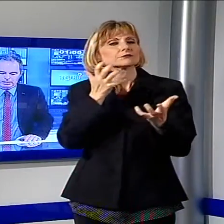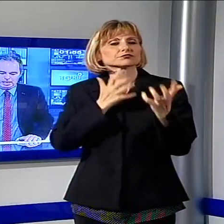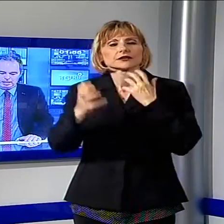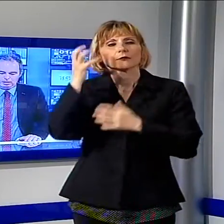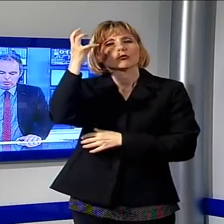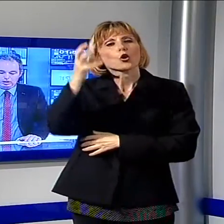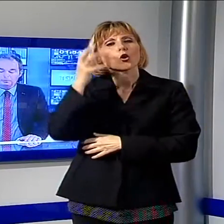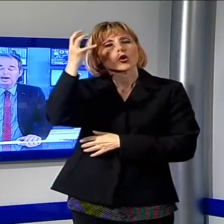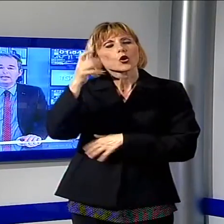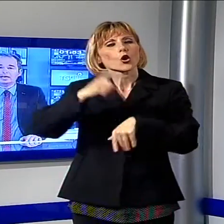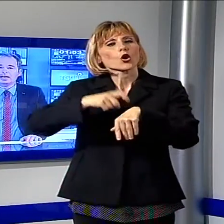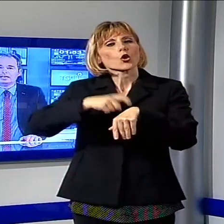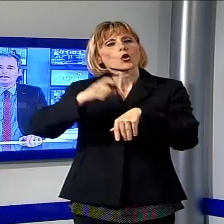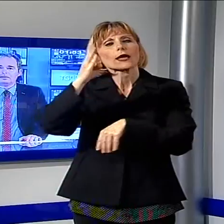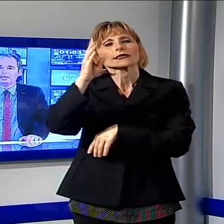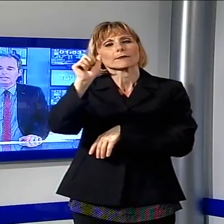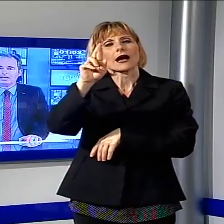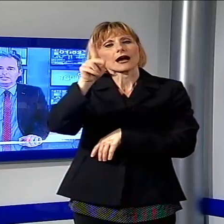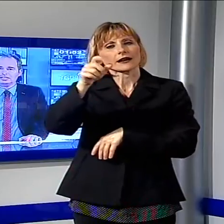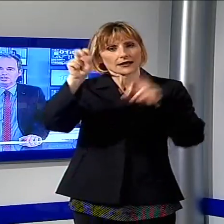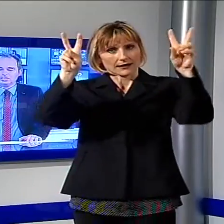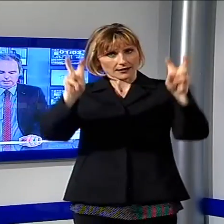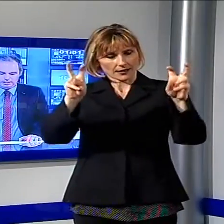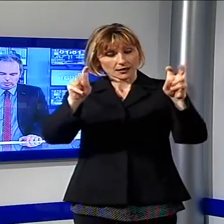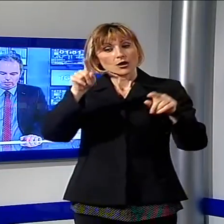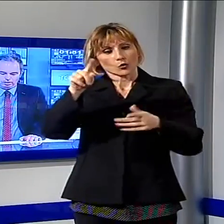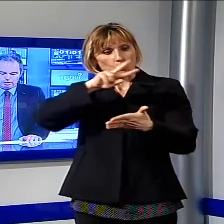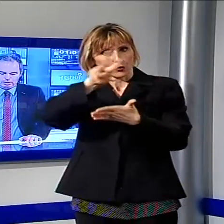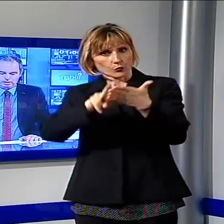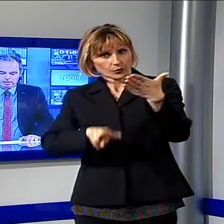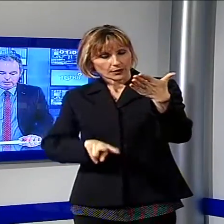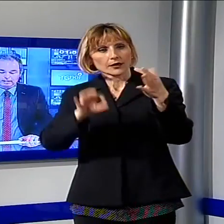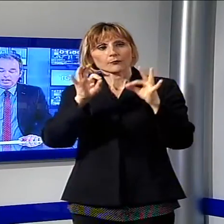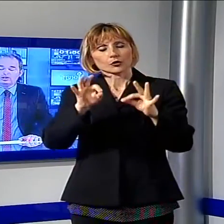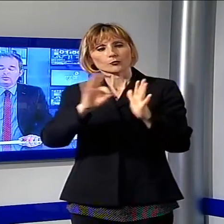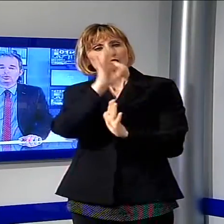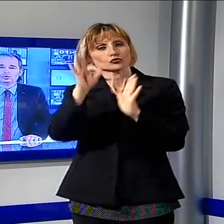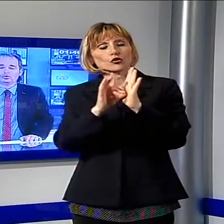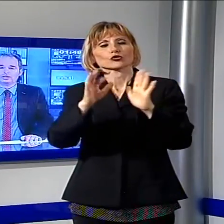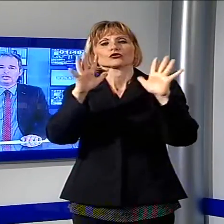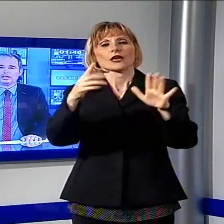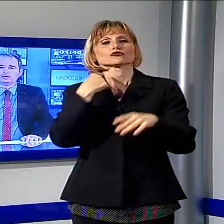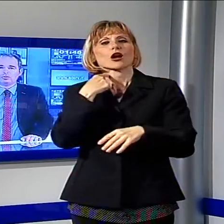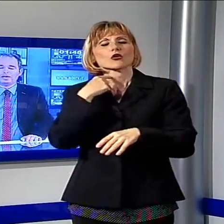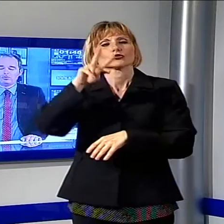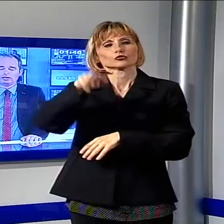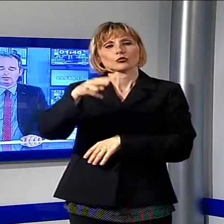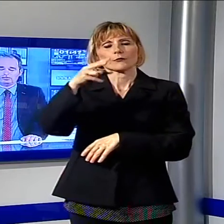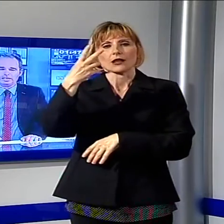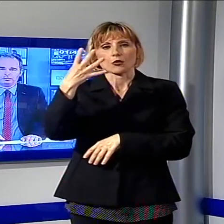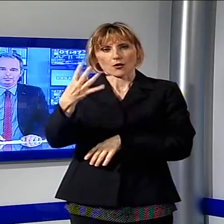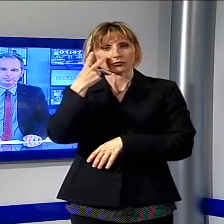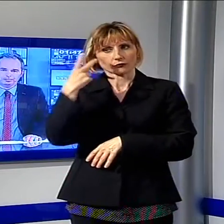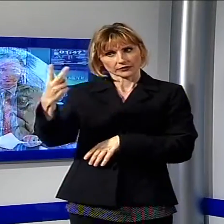poesia L'Ora di Barga che Albertazzi ci regalò il 10 agosto del 2004.